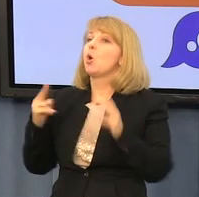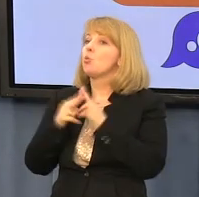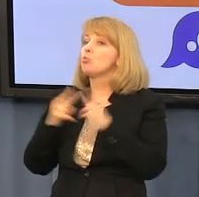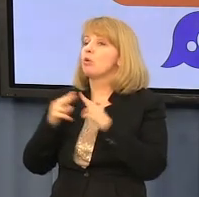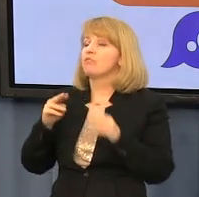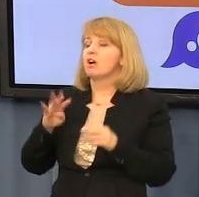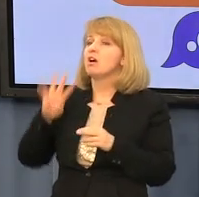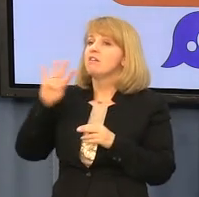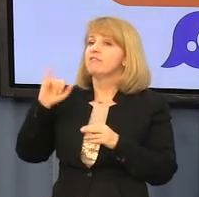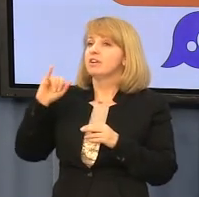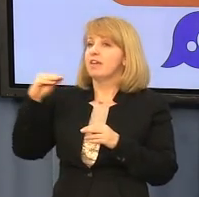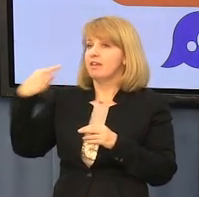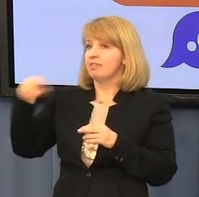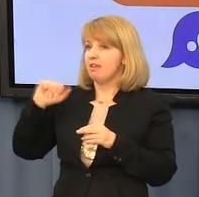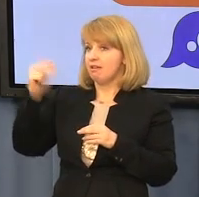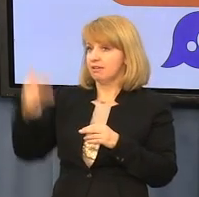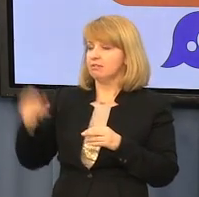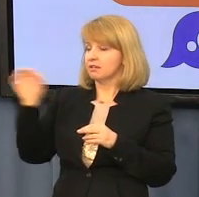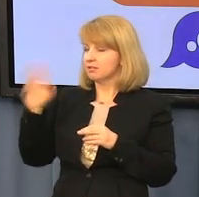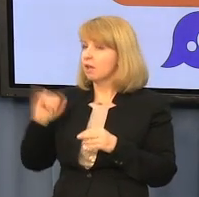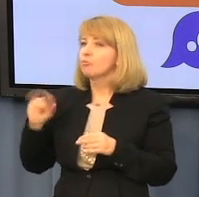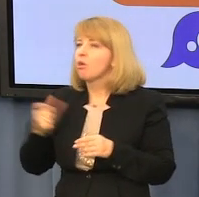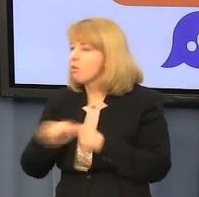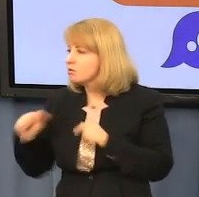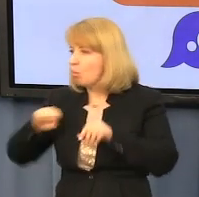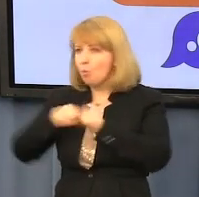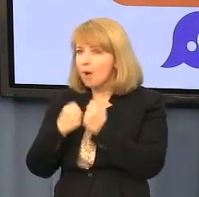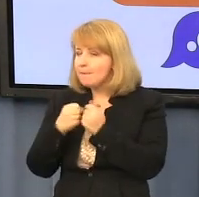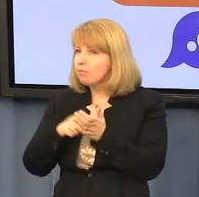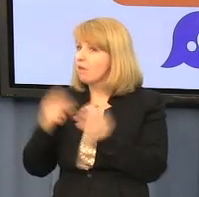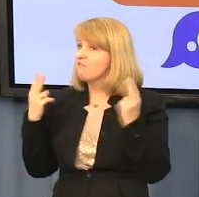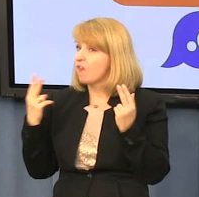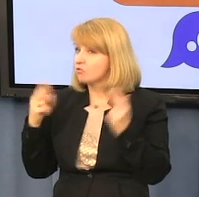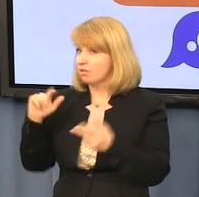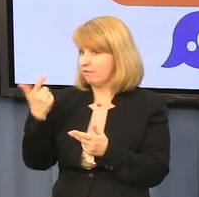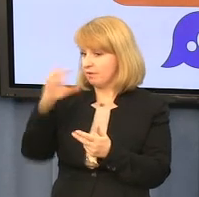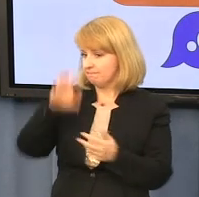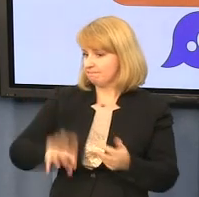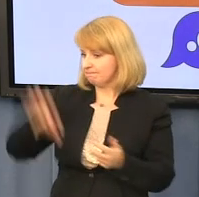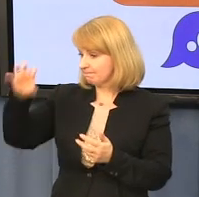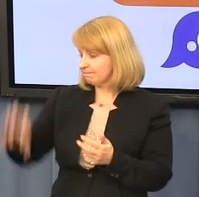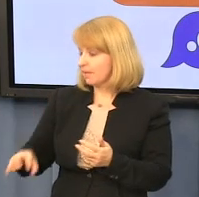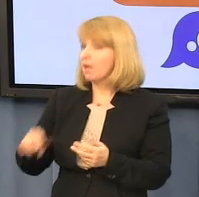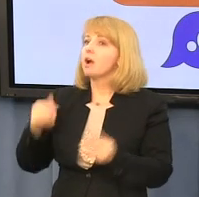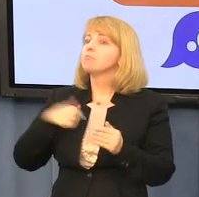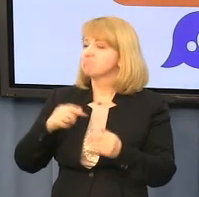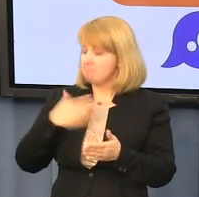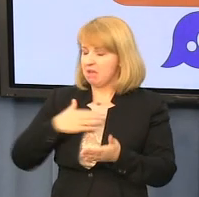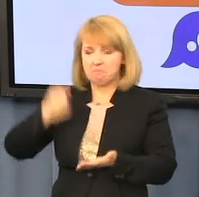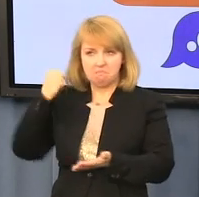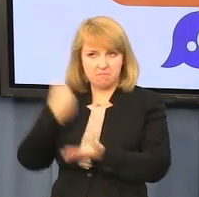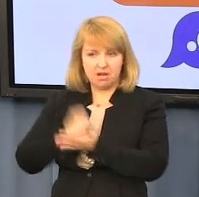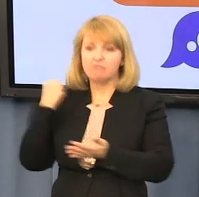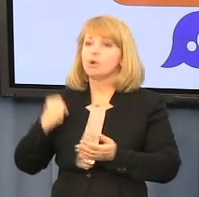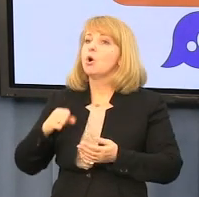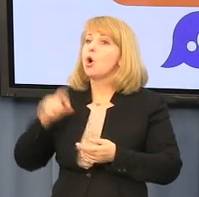istotne naruszenie traktatu dwustronnego przez jedną ze stron upoważnia drugą stronę